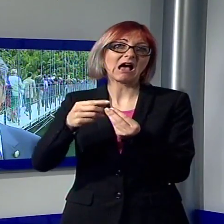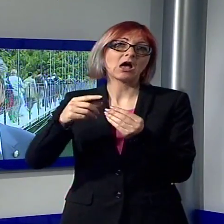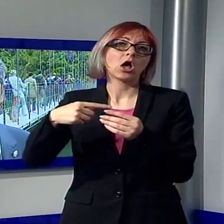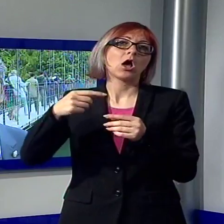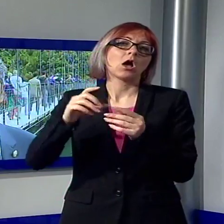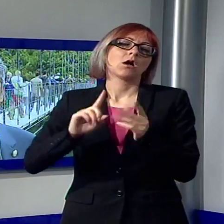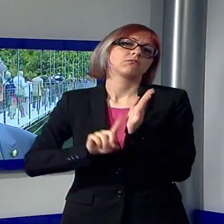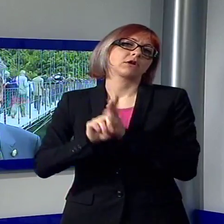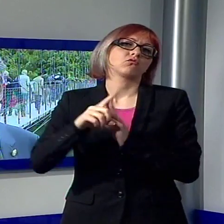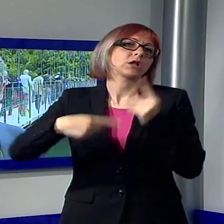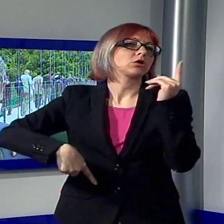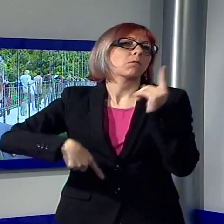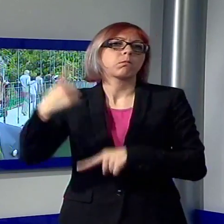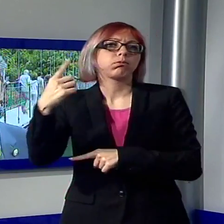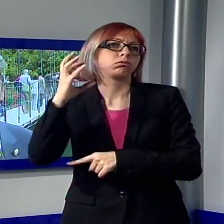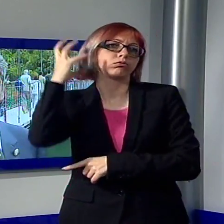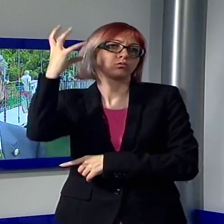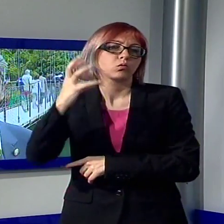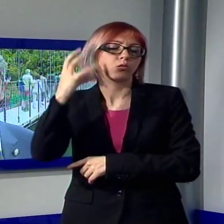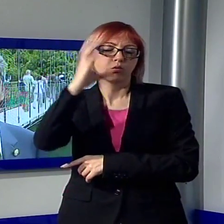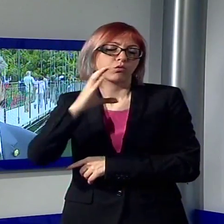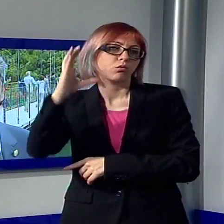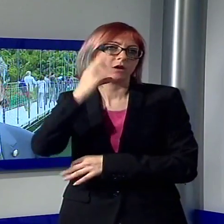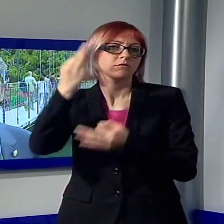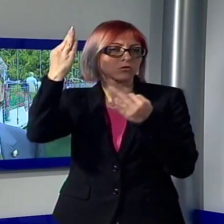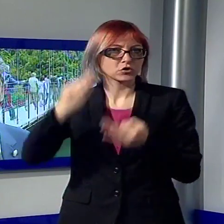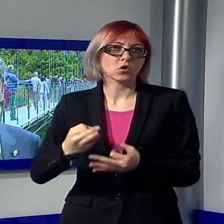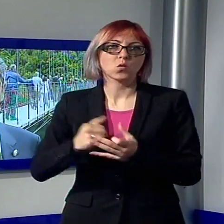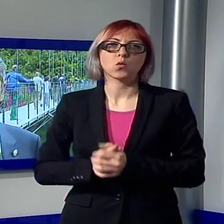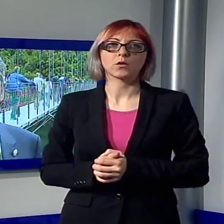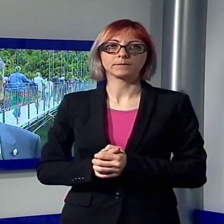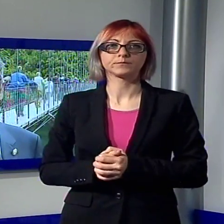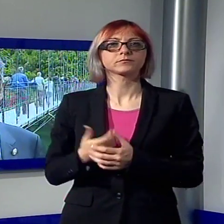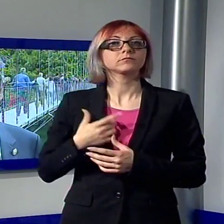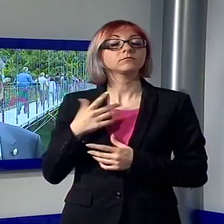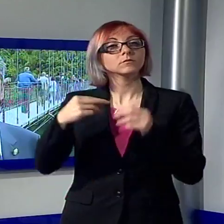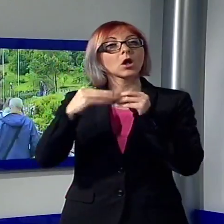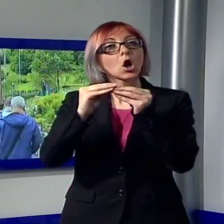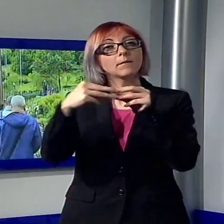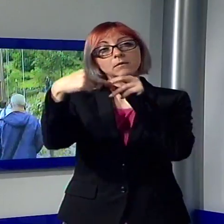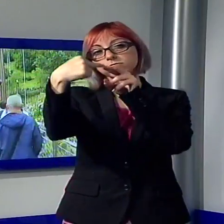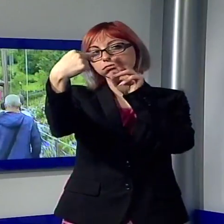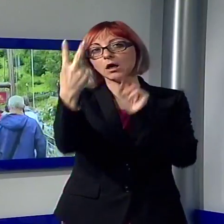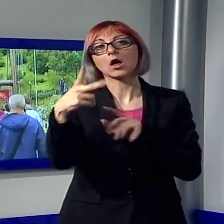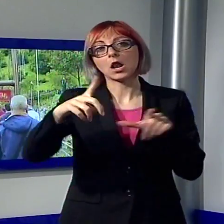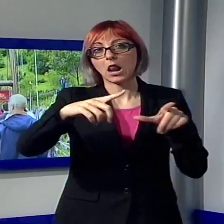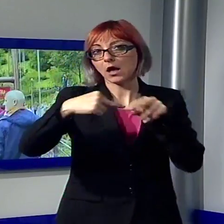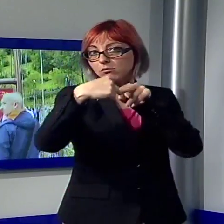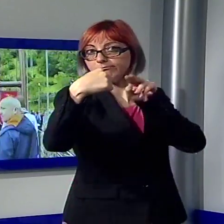passerà anche i confini italiani, è un'opera di una importanza importante, collega le due sponte del lago. Vedo che c'è migliaia e